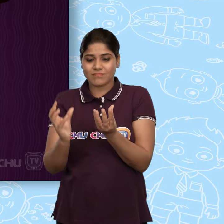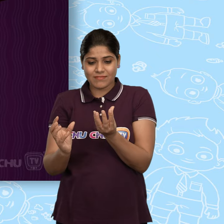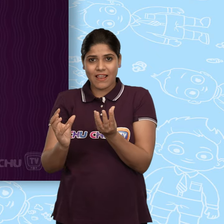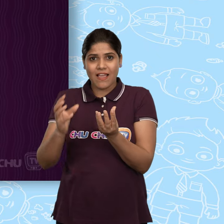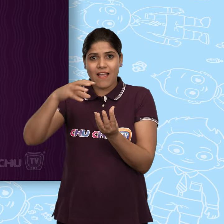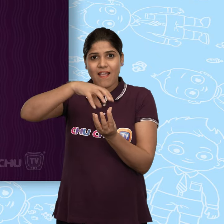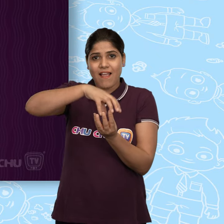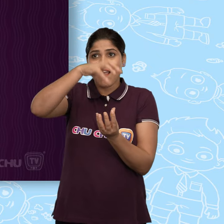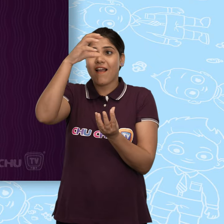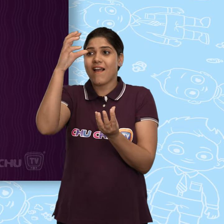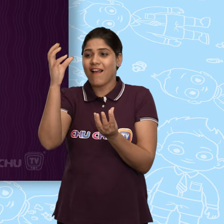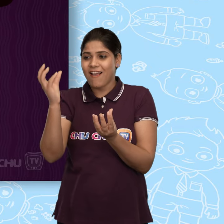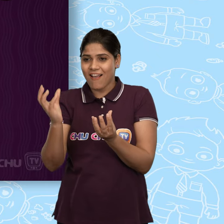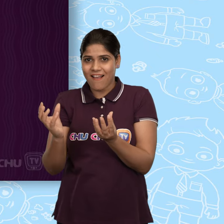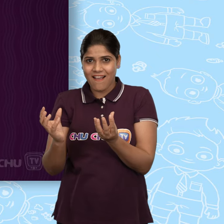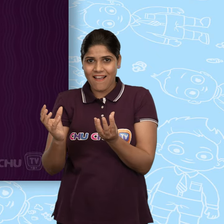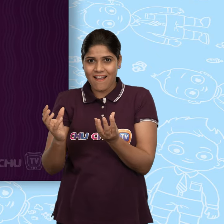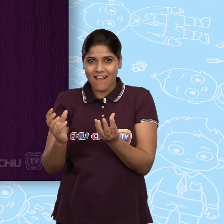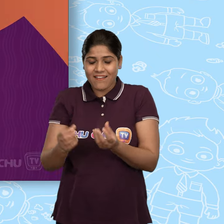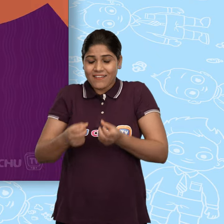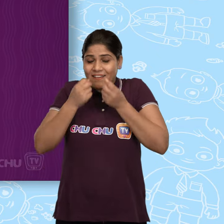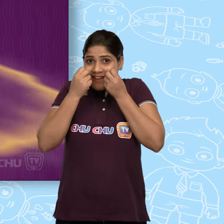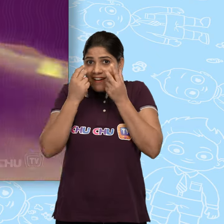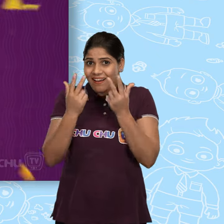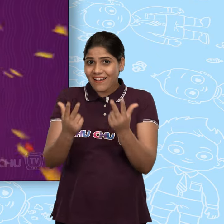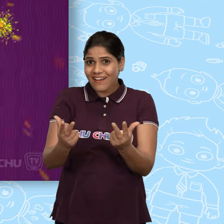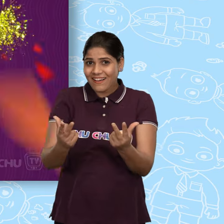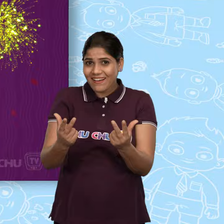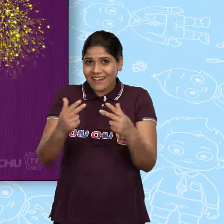जा खोल जा सप्राइज